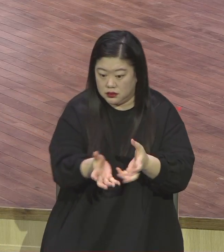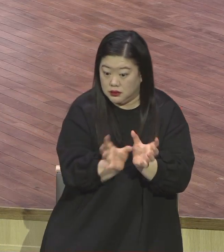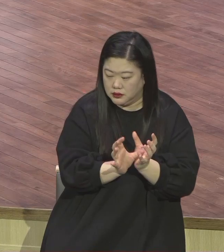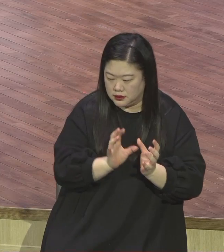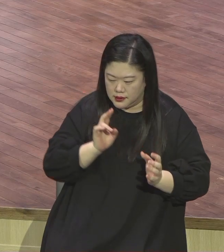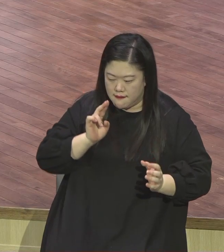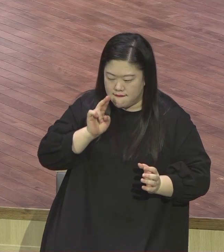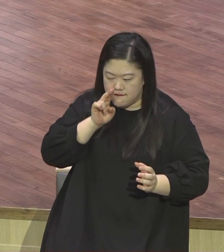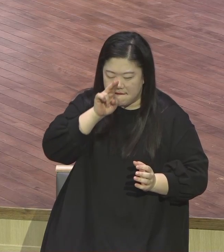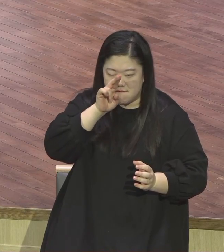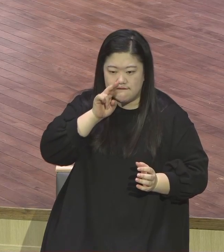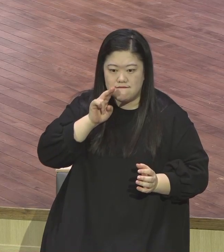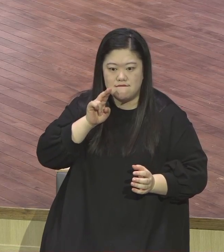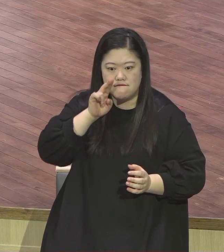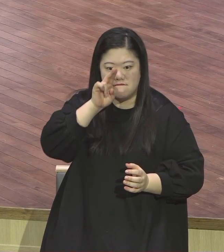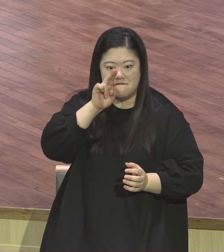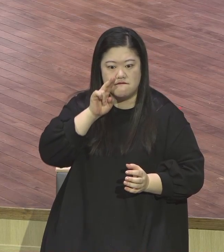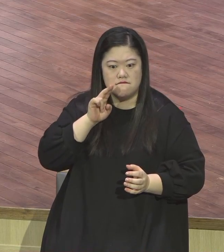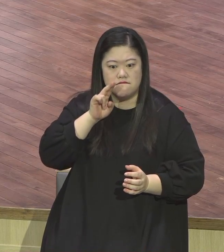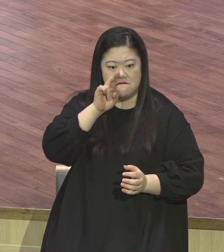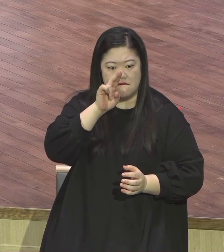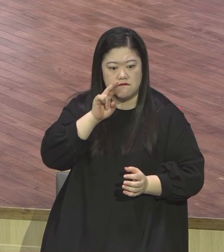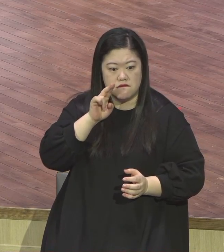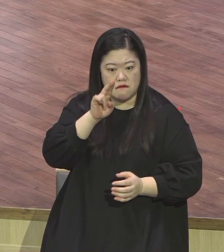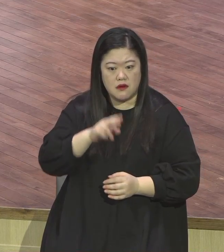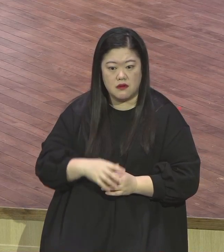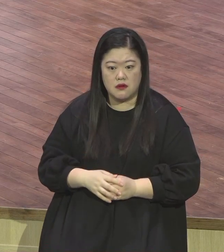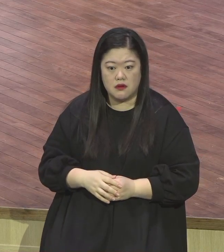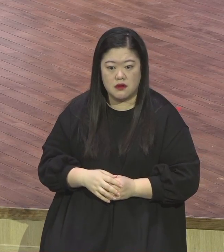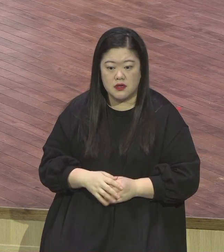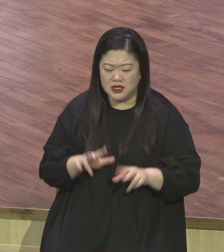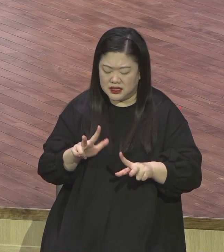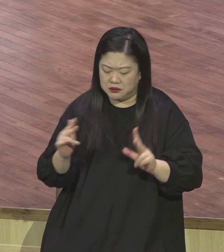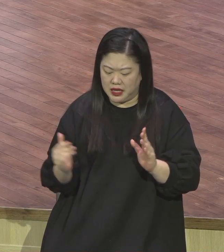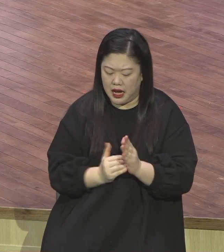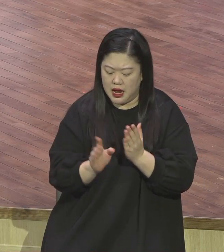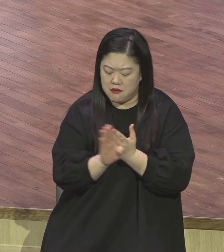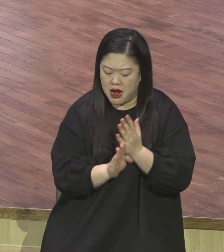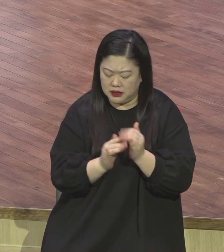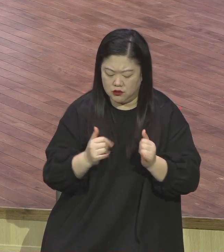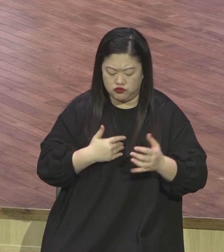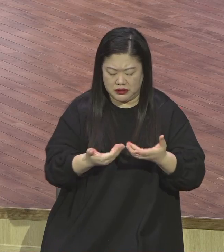유대 나라가 난리가 나세요. 지금 위기의식을 느꼈어요.